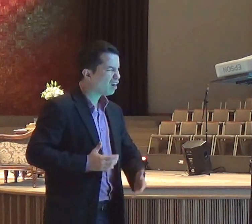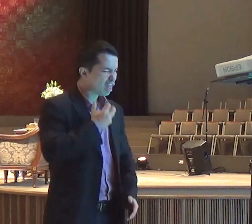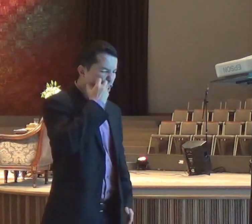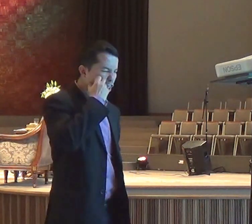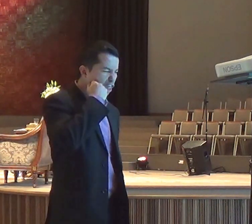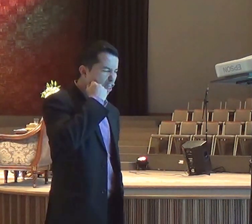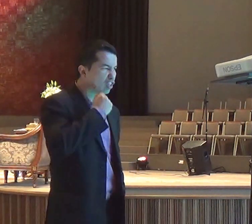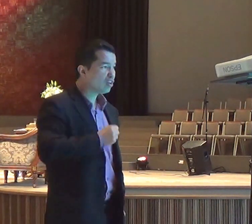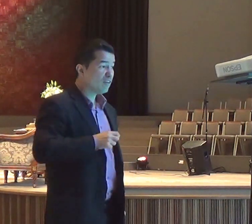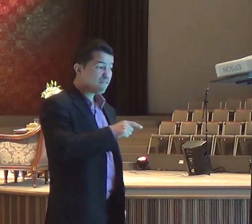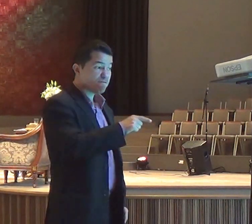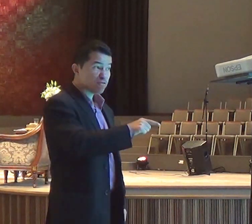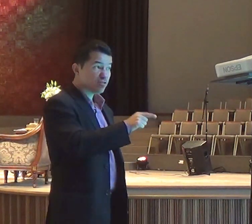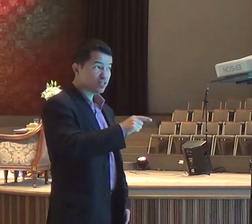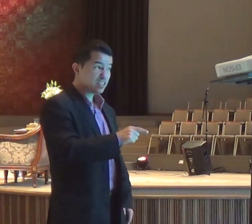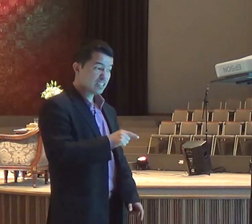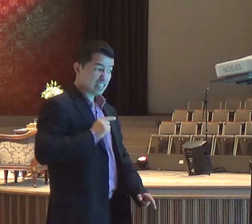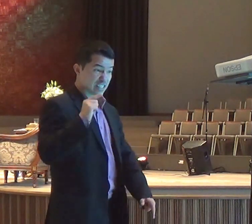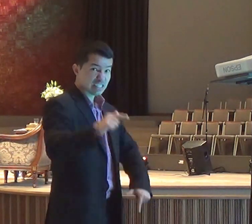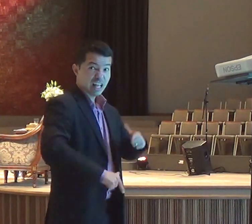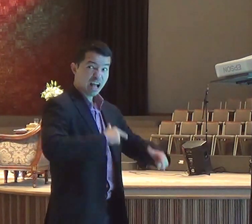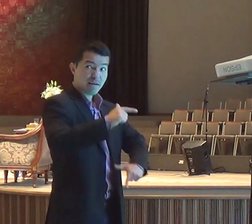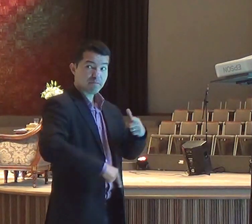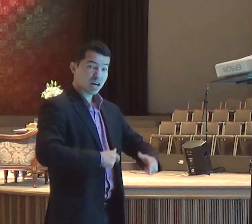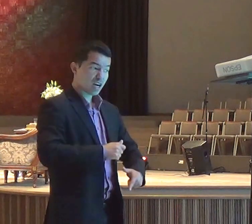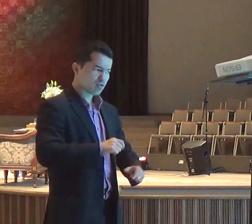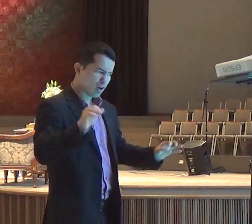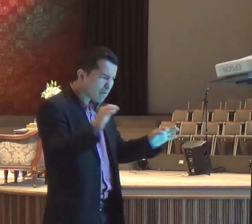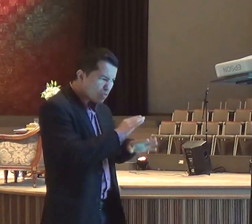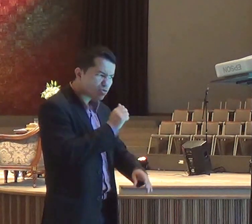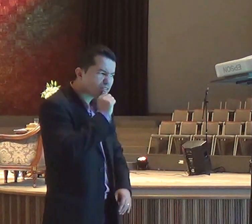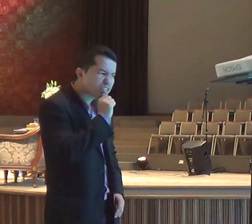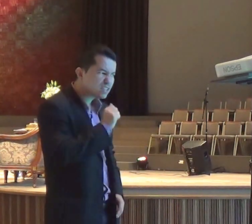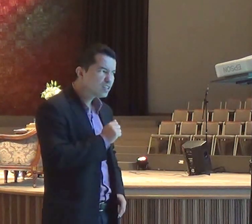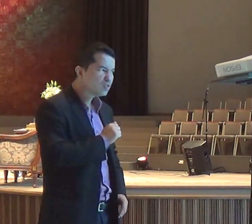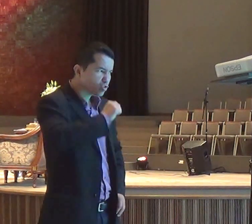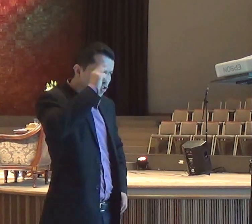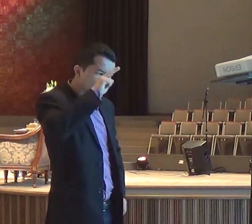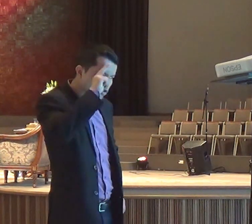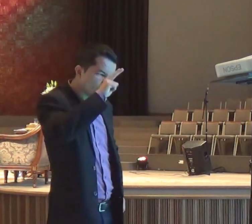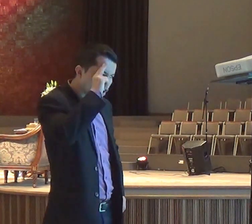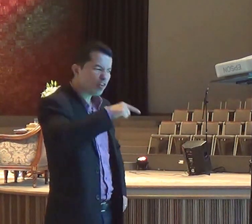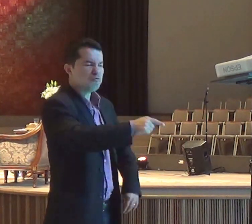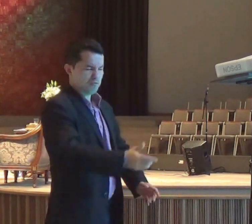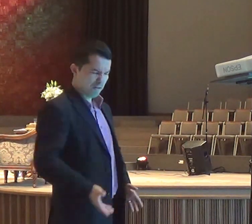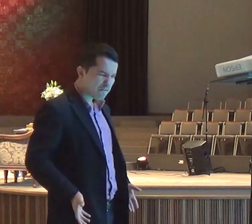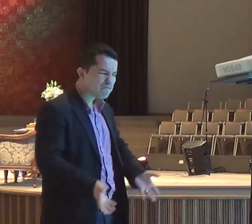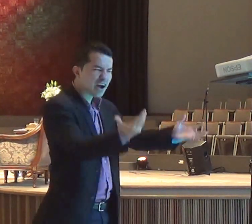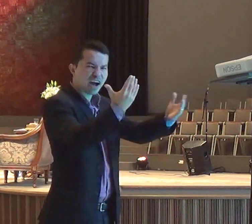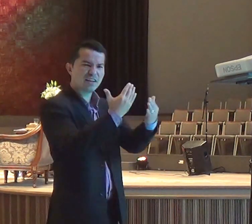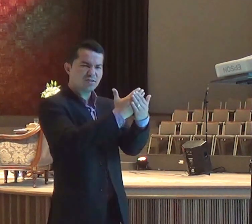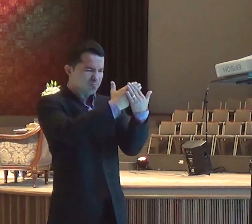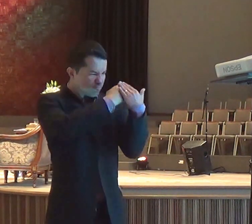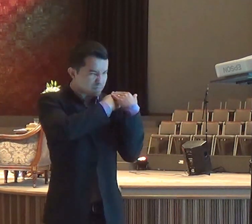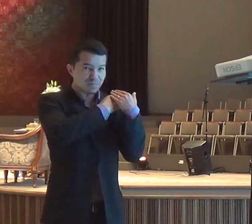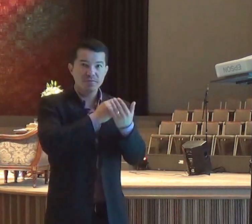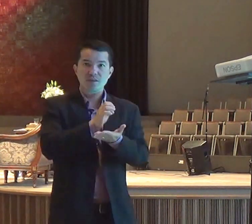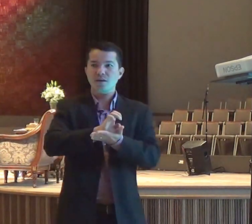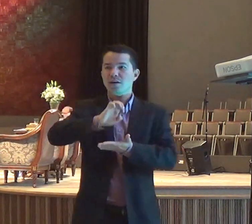tua missão não terminou, e nem eu terminei de escrever a história, vai e cumpre a tua missão, e quando ele se levanta contra a